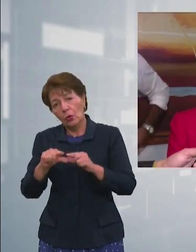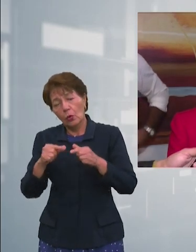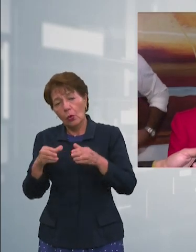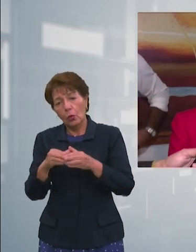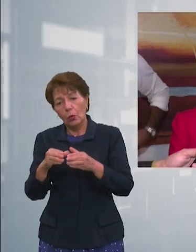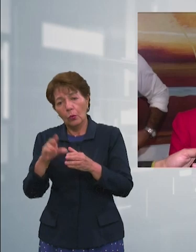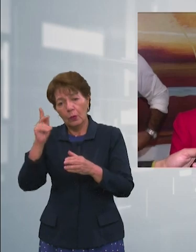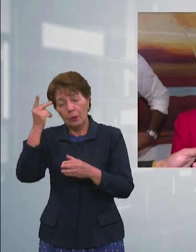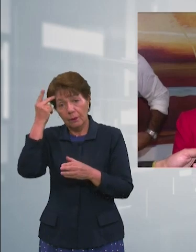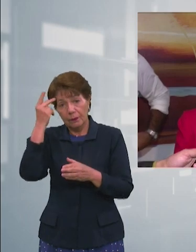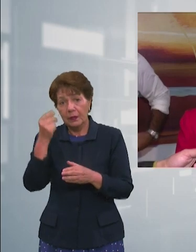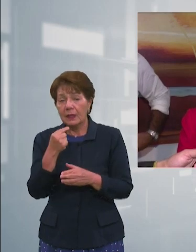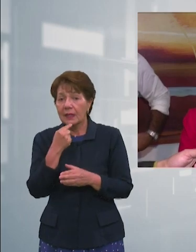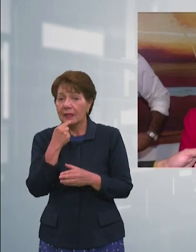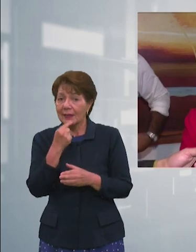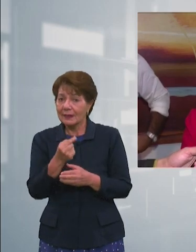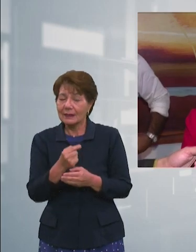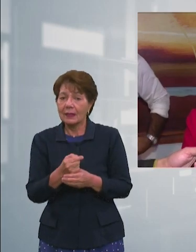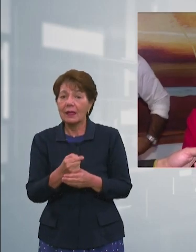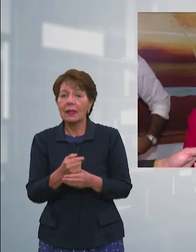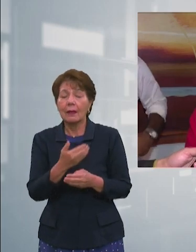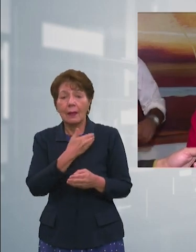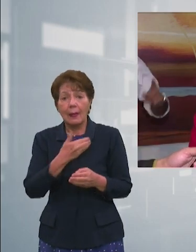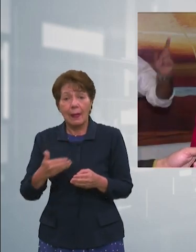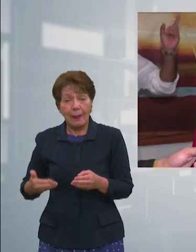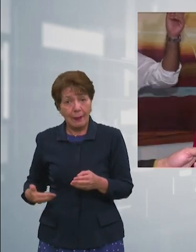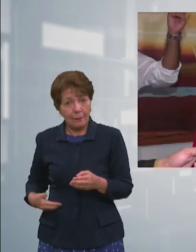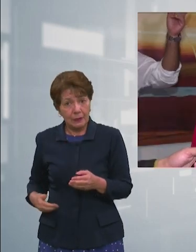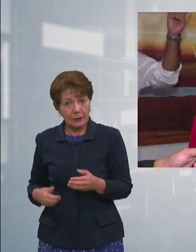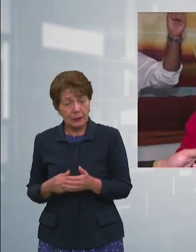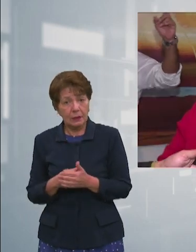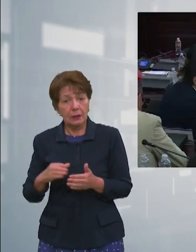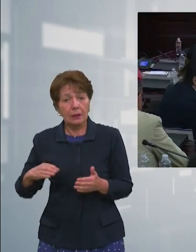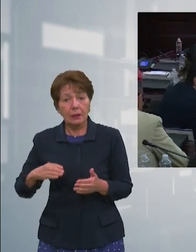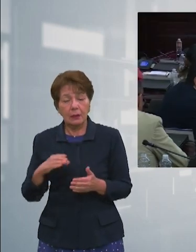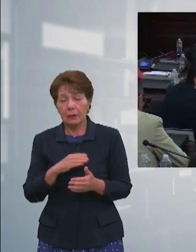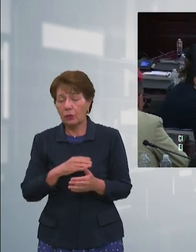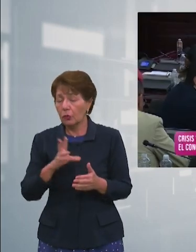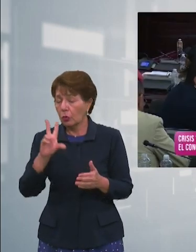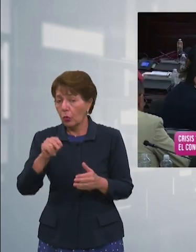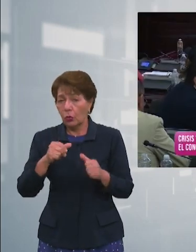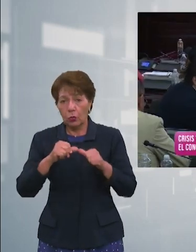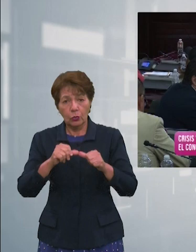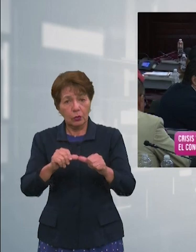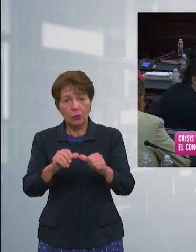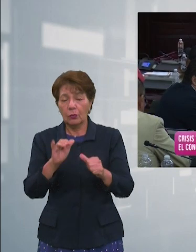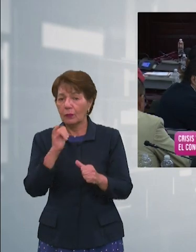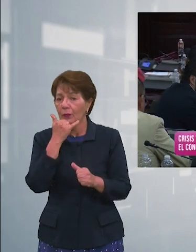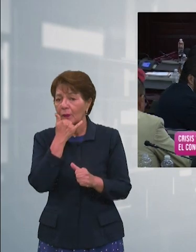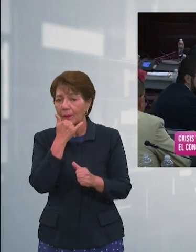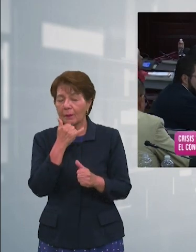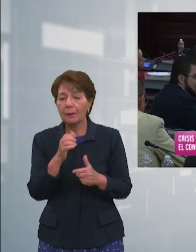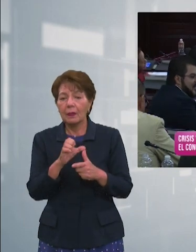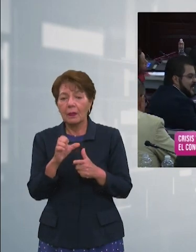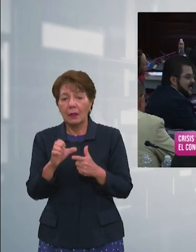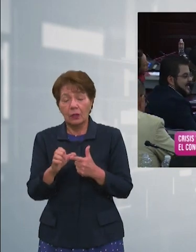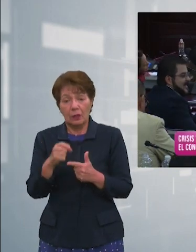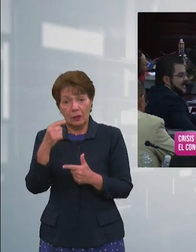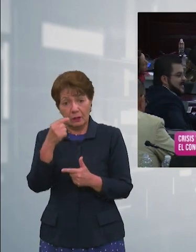presidente no siga cometiendo delitos que ya ha cometido muchos. Sin embargo el congresista del Partido Libre Marco